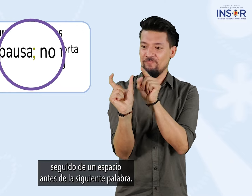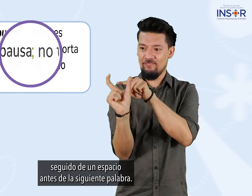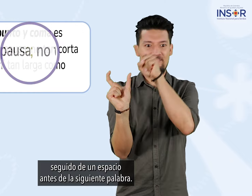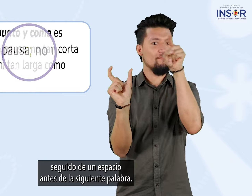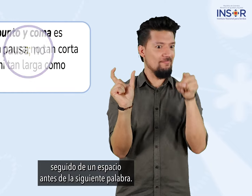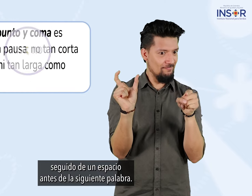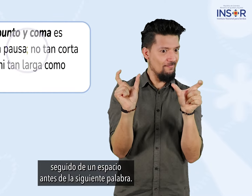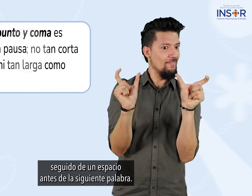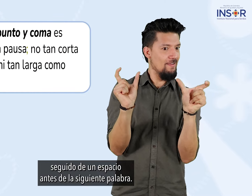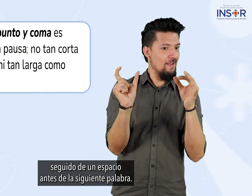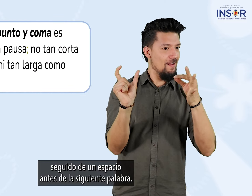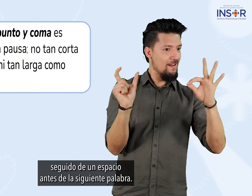palabra